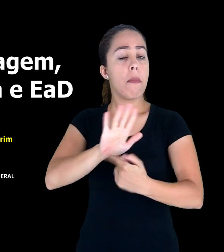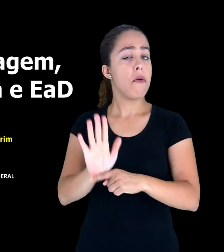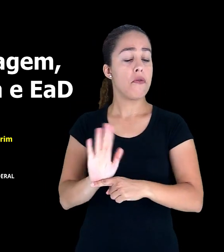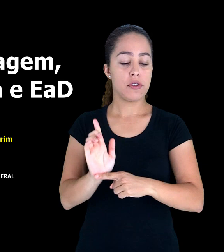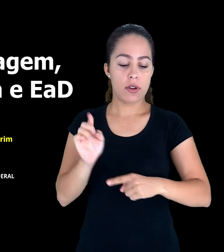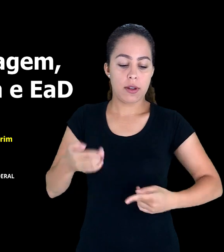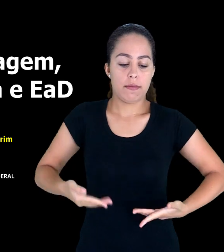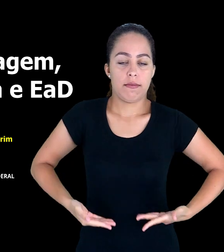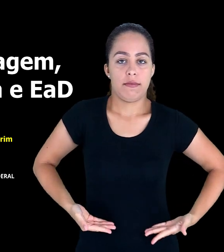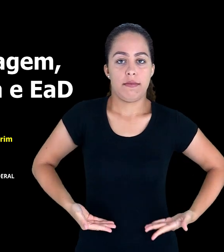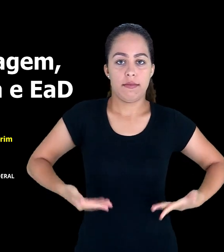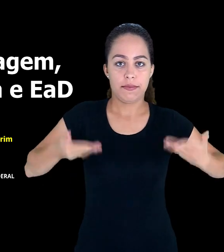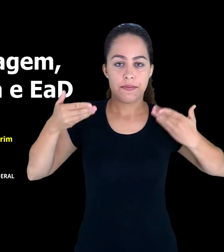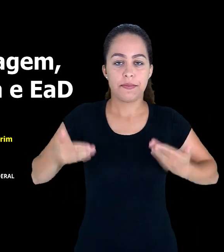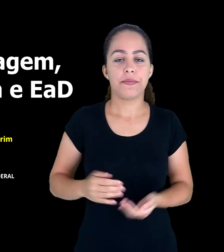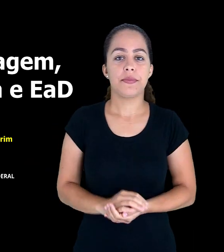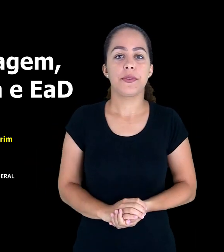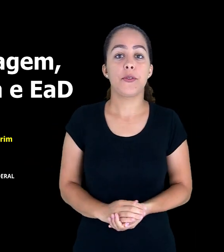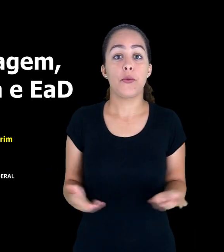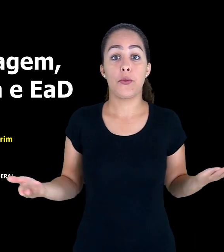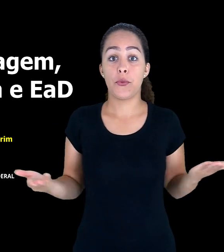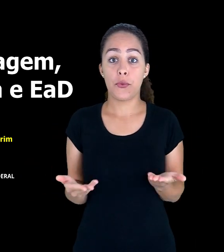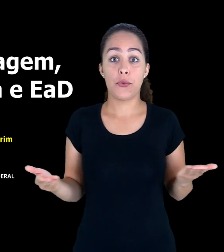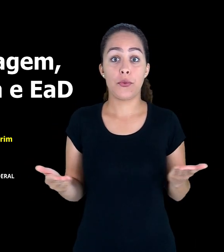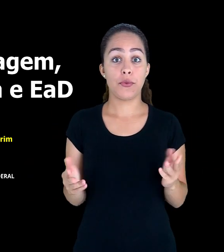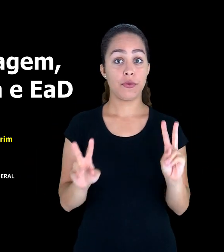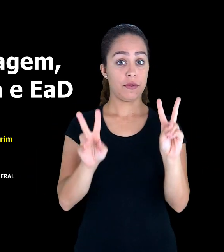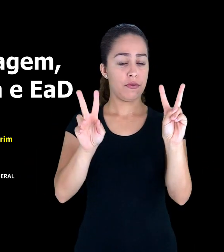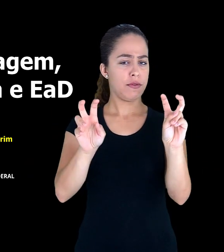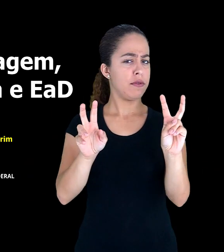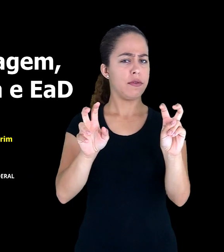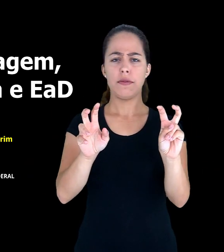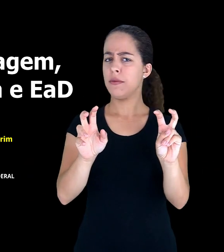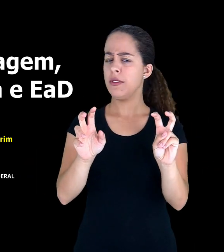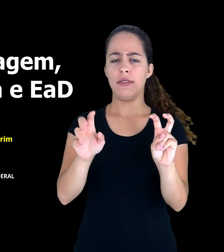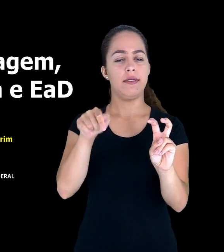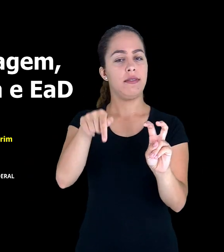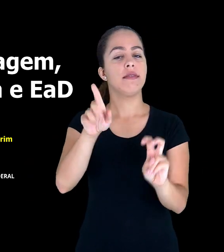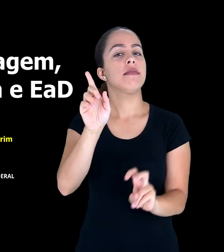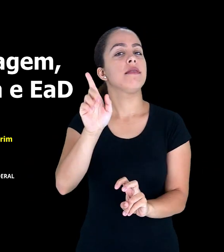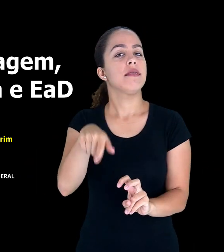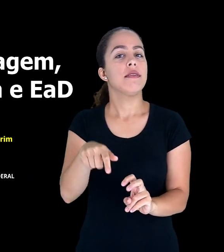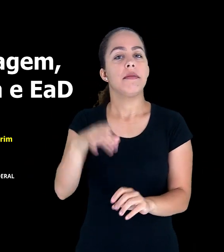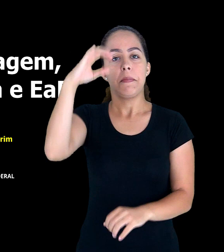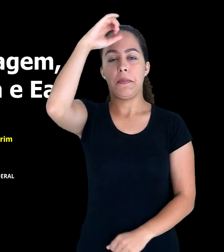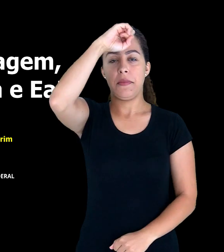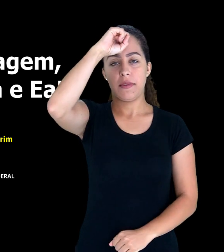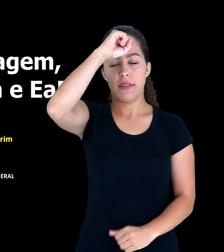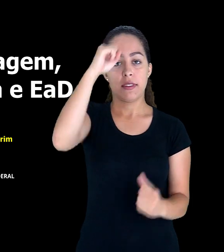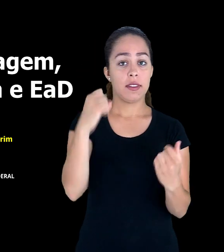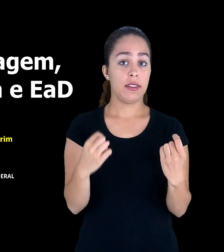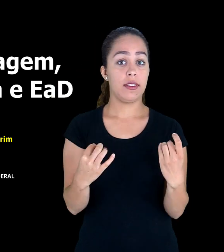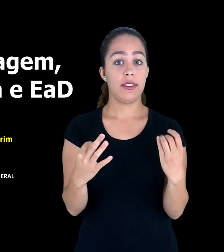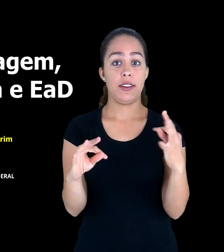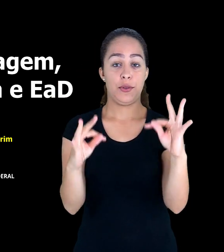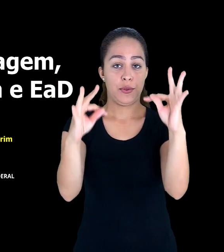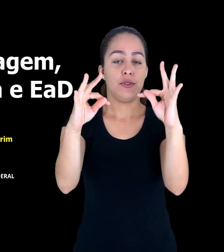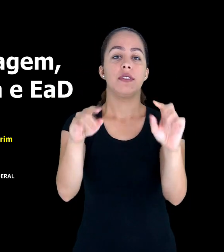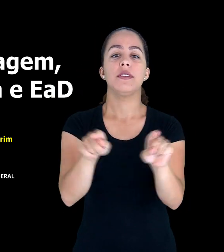cima. O tema da nossa vídeo aula de hoje é aprendizagem, tecnologia e educação à